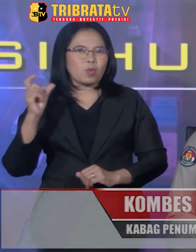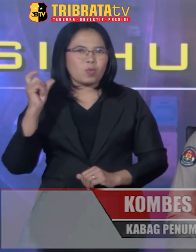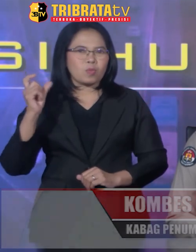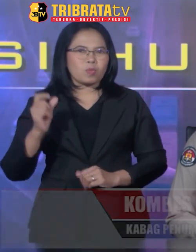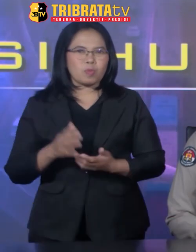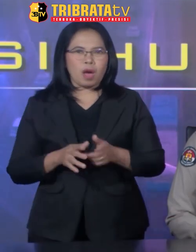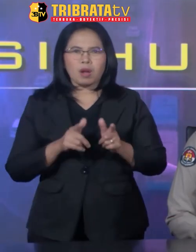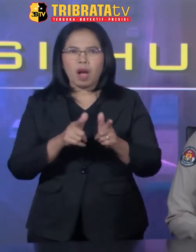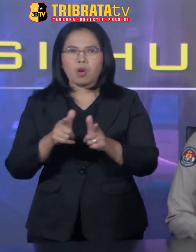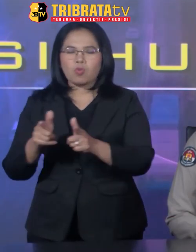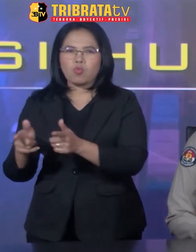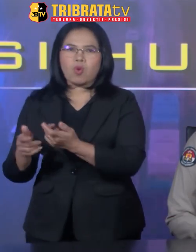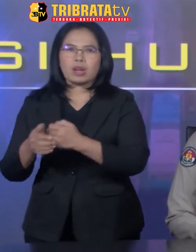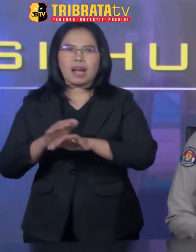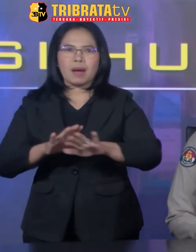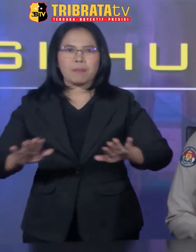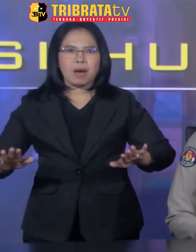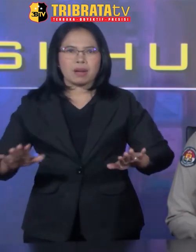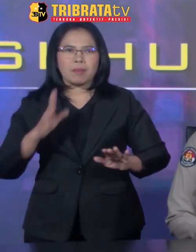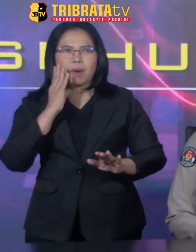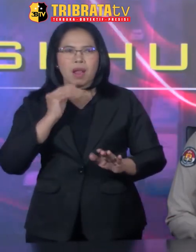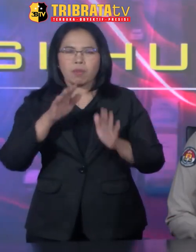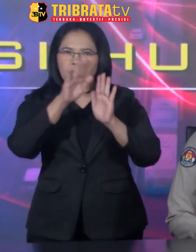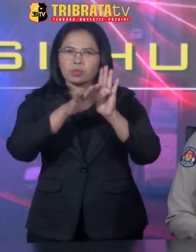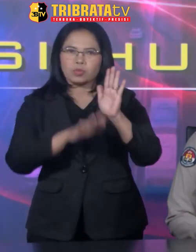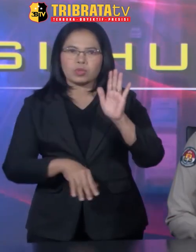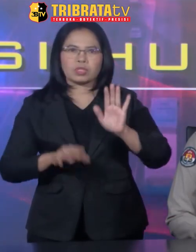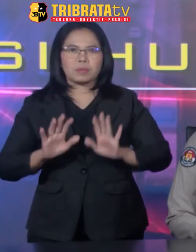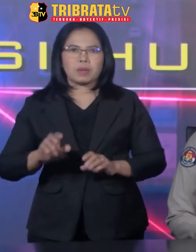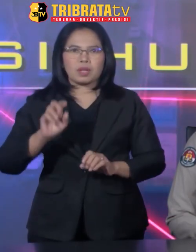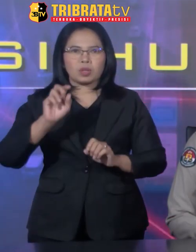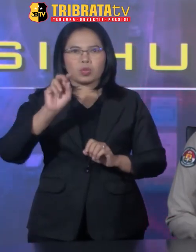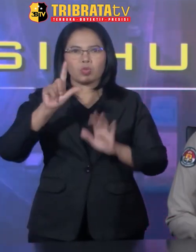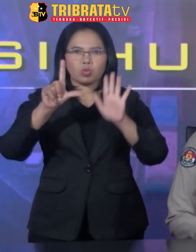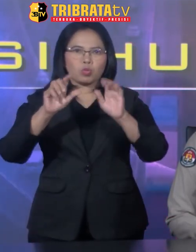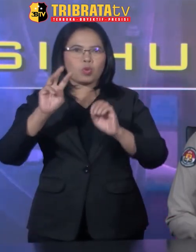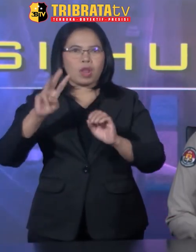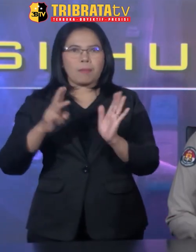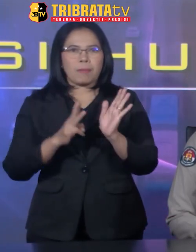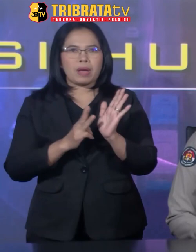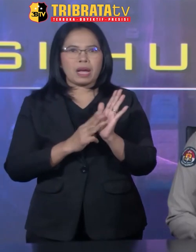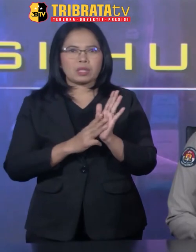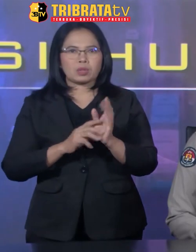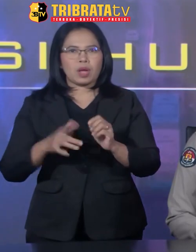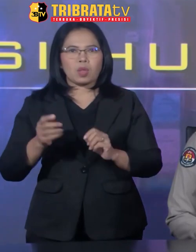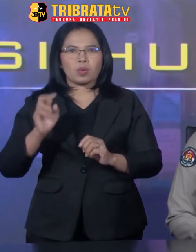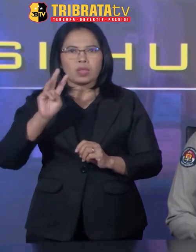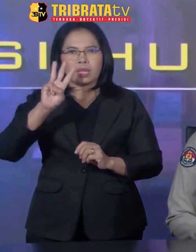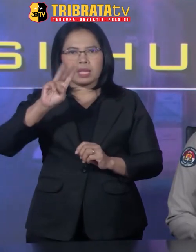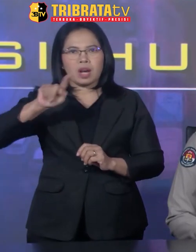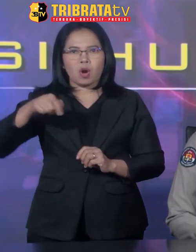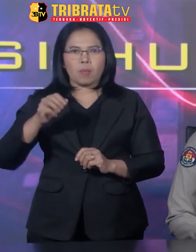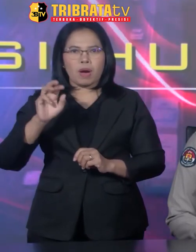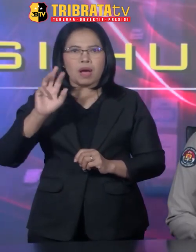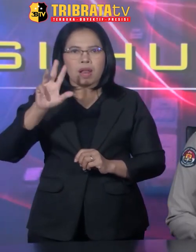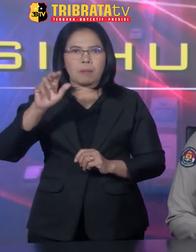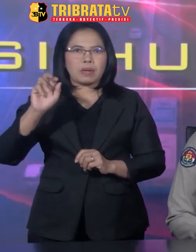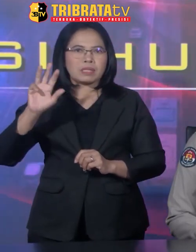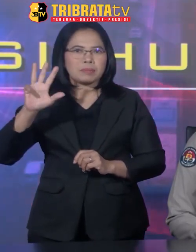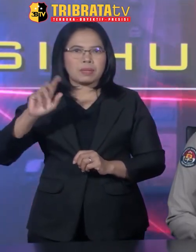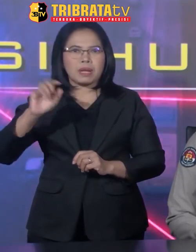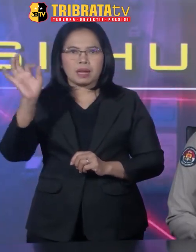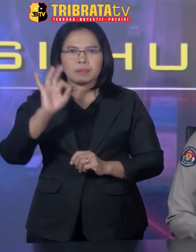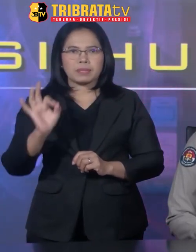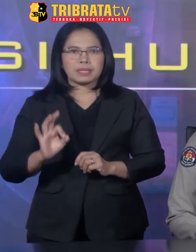umum, tren gangguan kamtipmas mengalami penurunan sebanyak 78 kasus atau 3,89